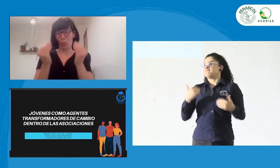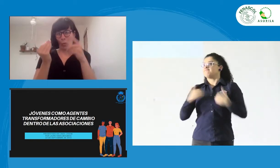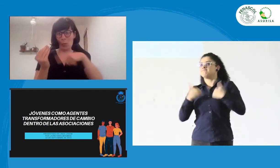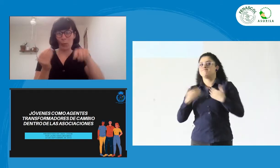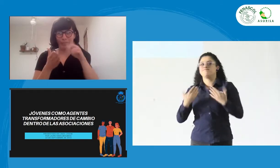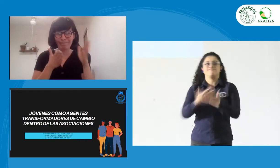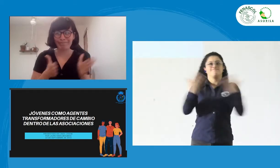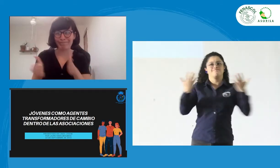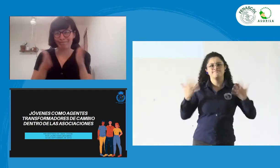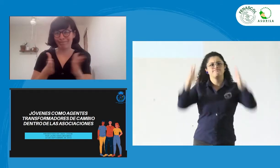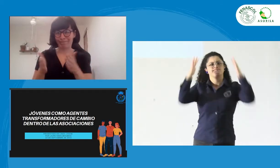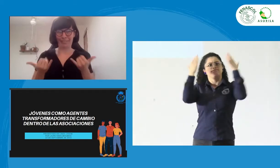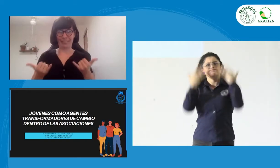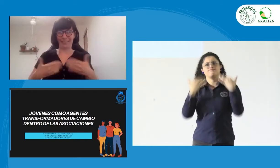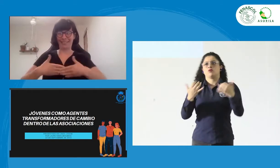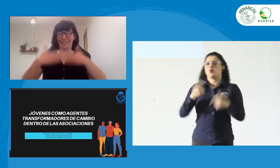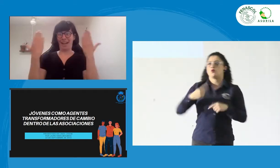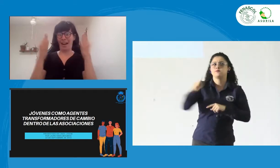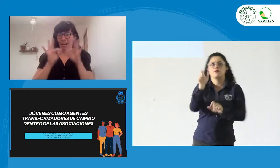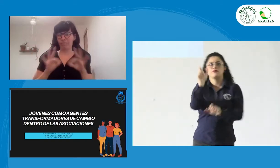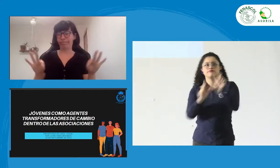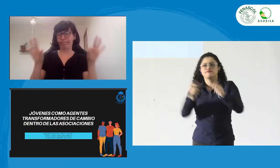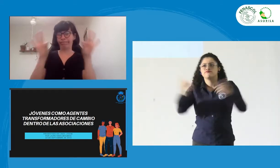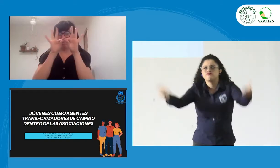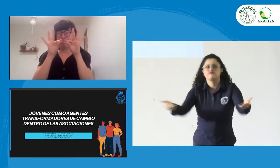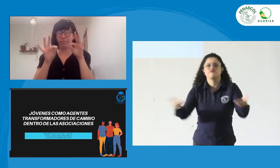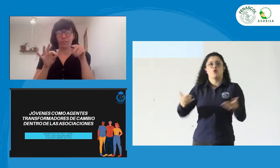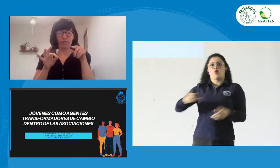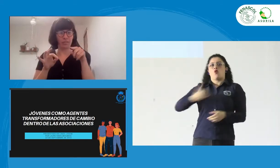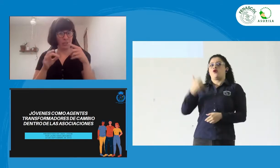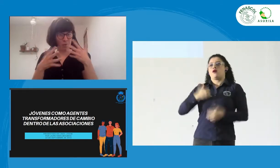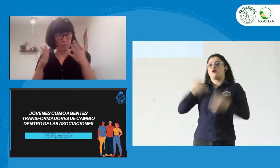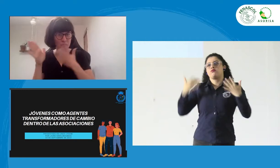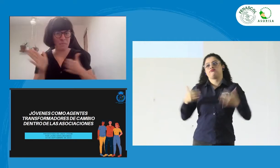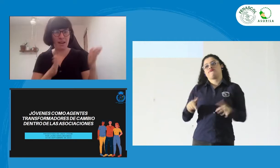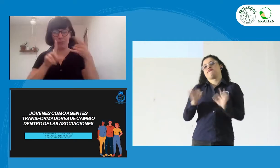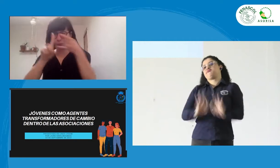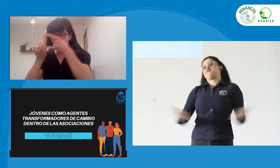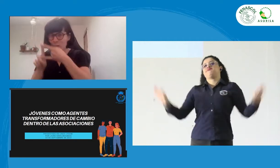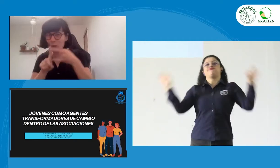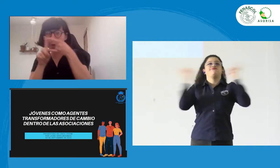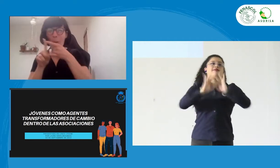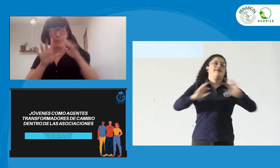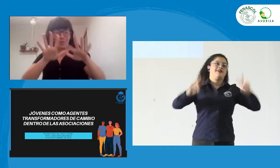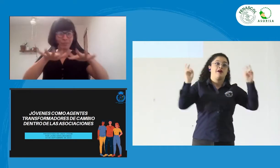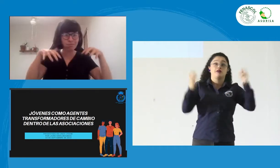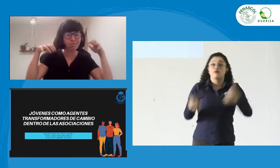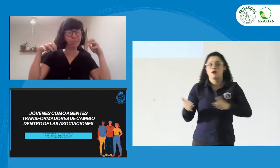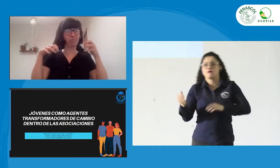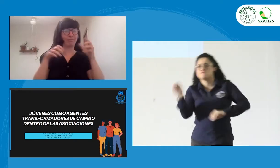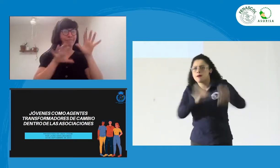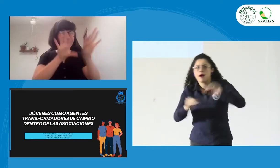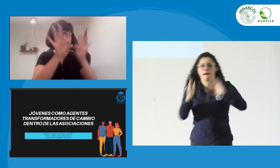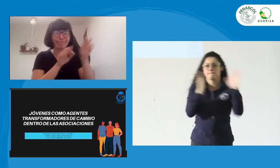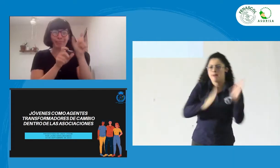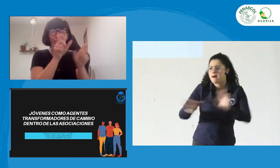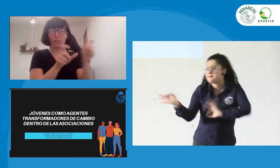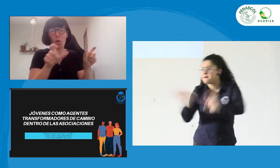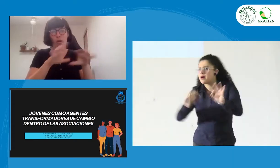Para mí es un placer estar con ustedes, acompañándolos en este congreso, que estén de manera híbrida,